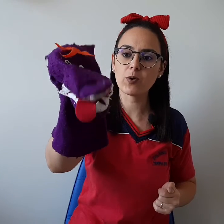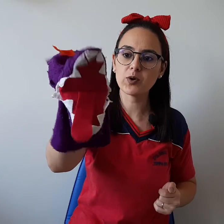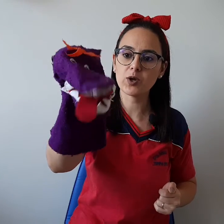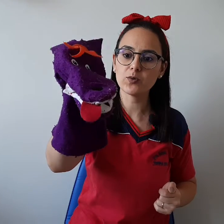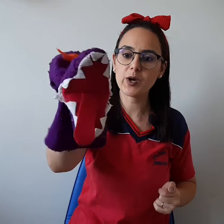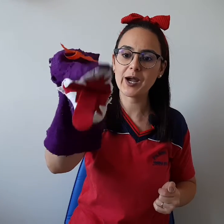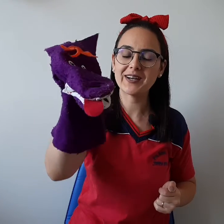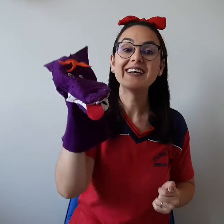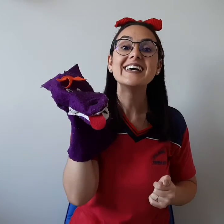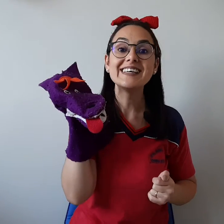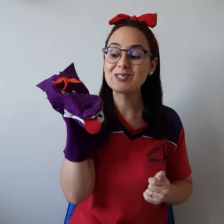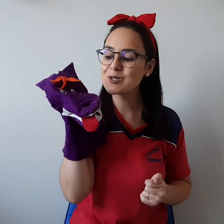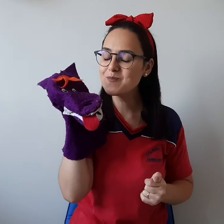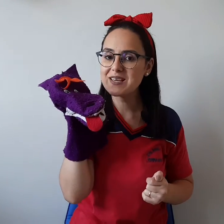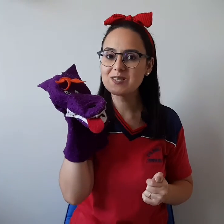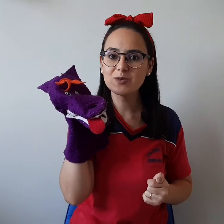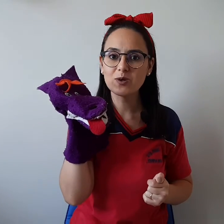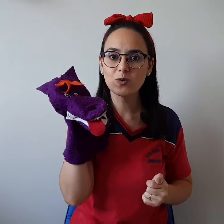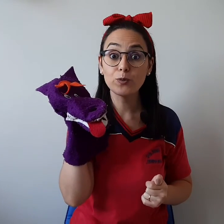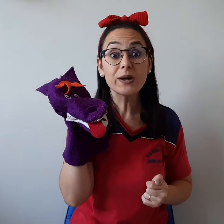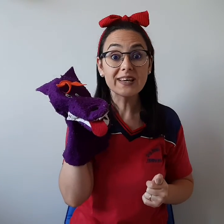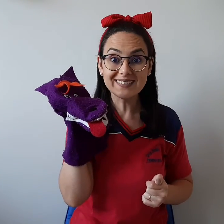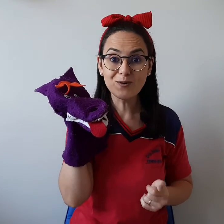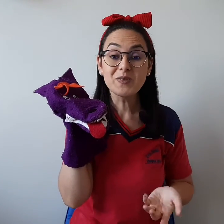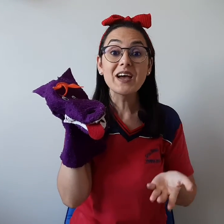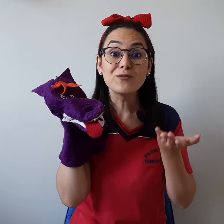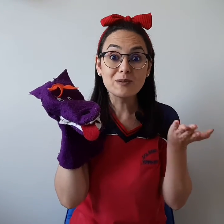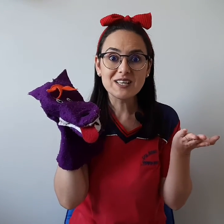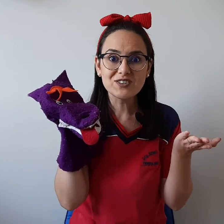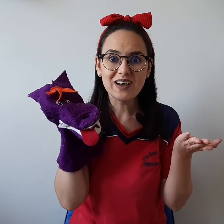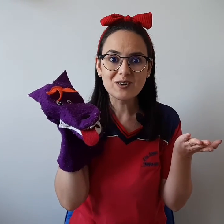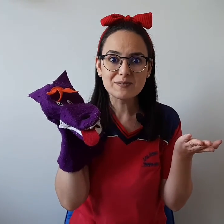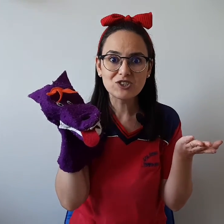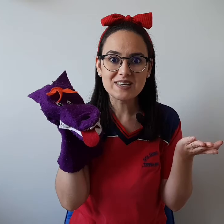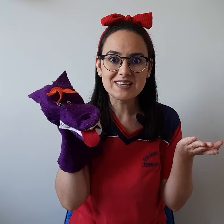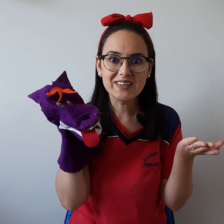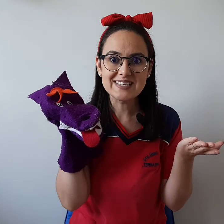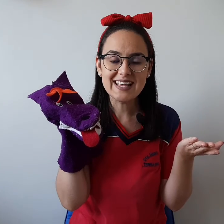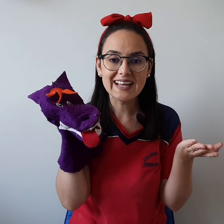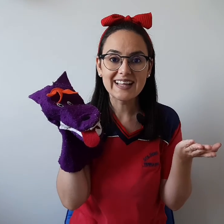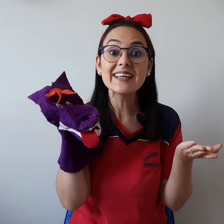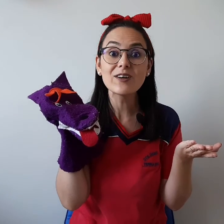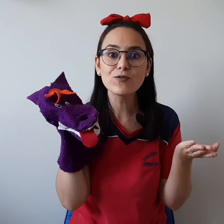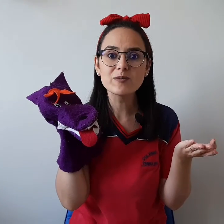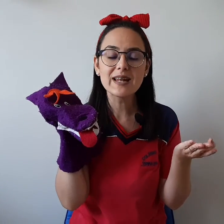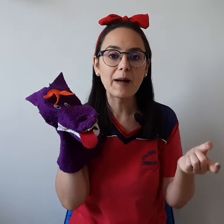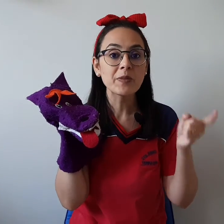qualquer lugar. Isso mesmo, Seu Lobo! Então, vamos ativar a nossa imaginação, criançada! Então, vamos lá!